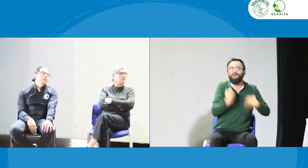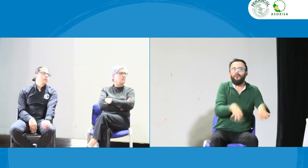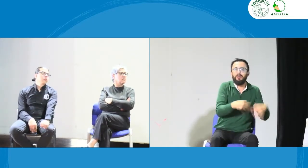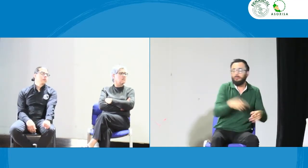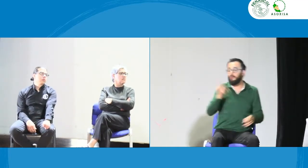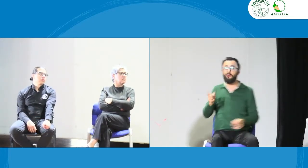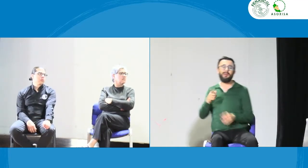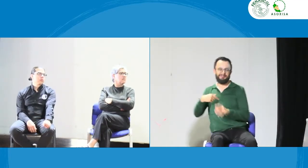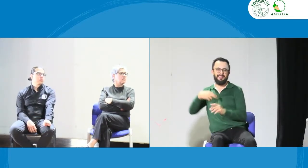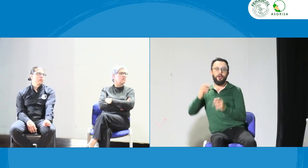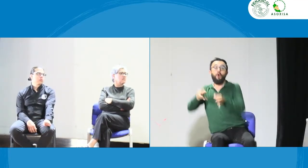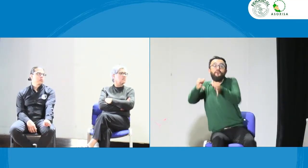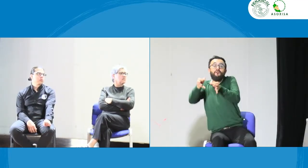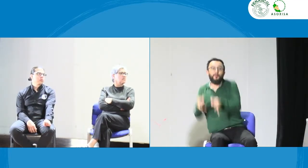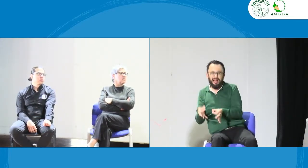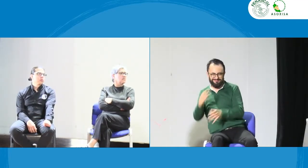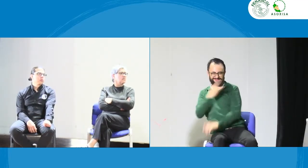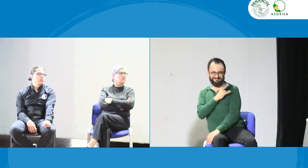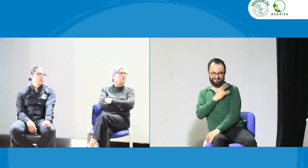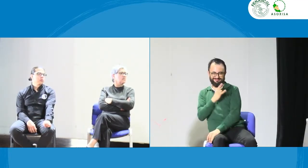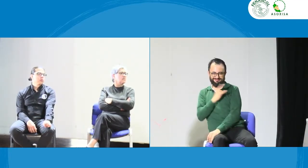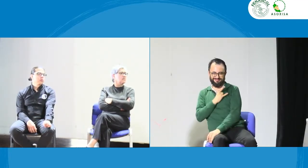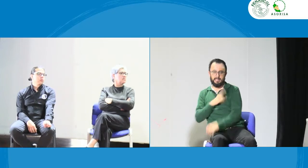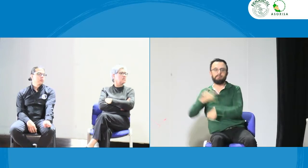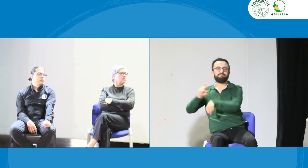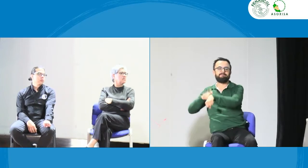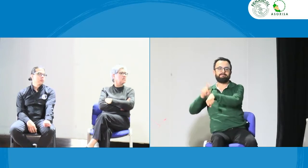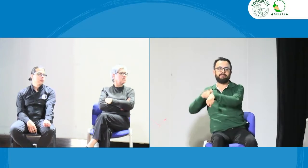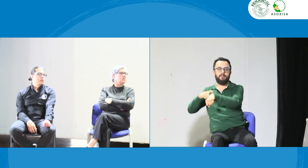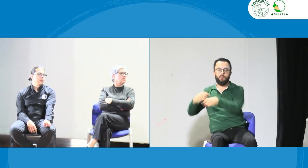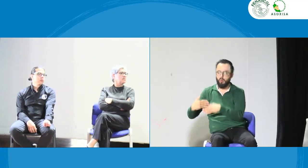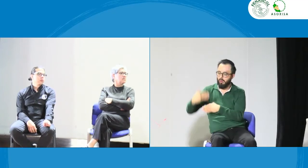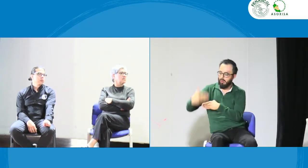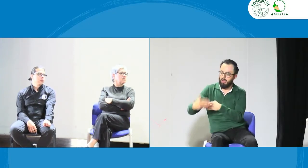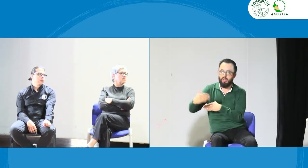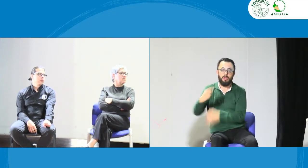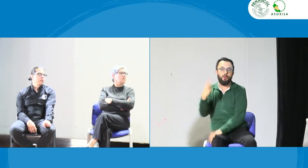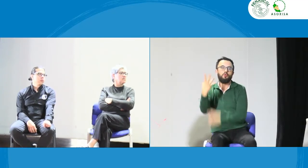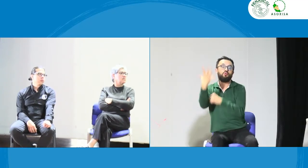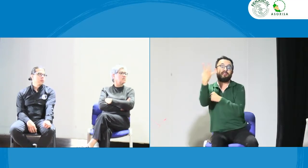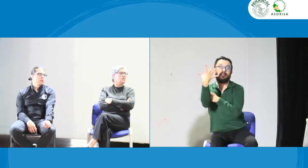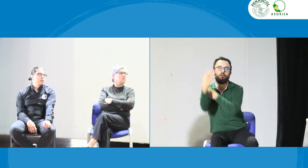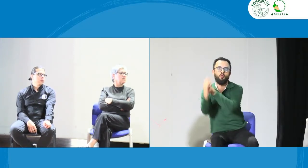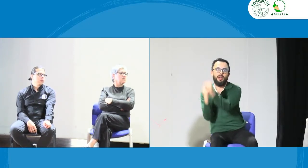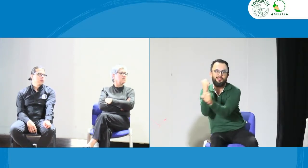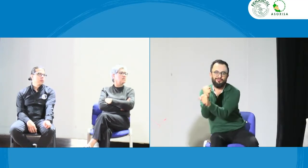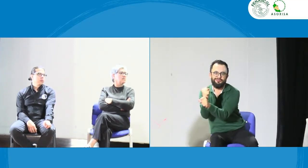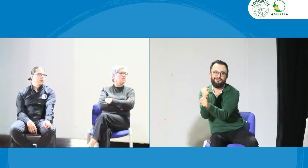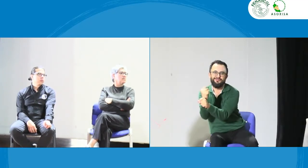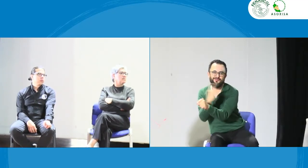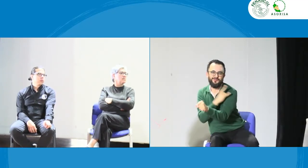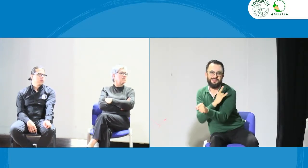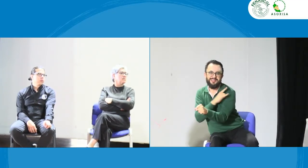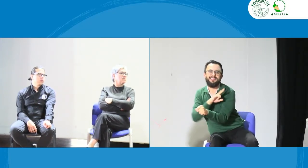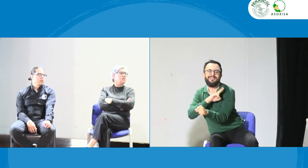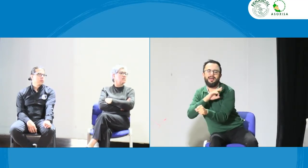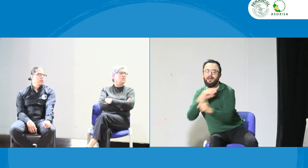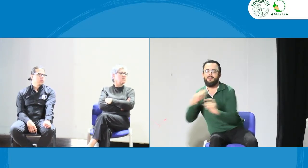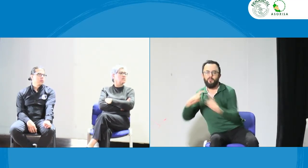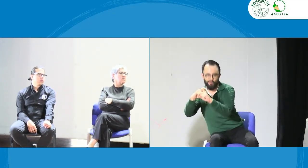vienen expertos internacionales. A eso me refiero, ¿no? Entonces, lo formal en la academia. En esos cuatro o cinco años